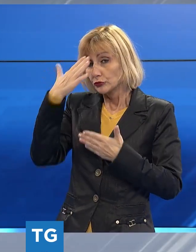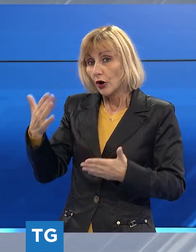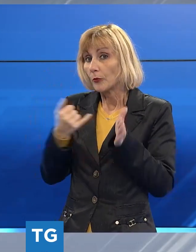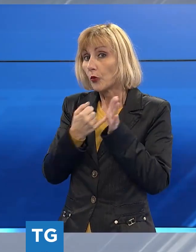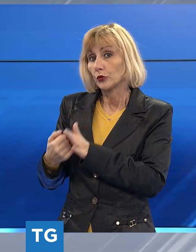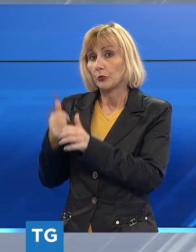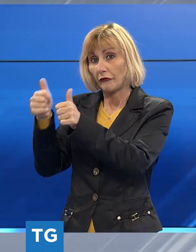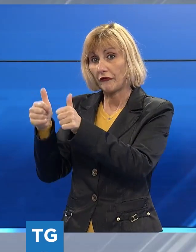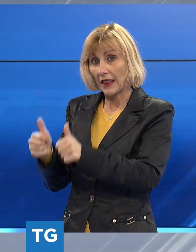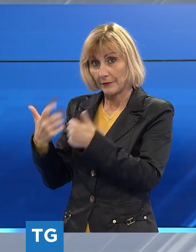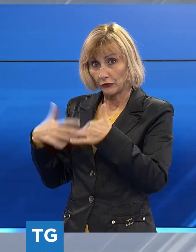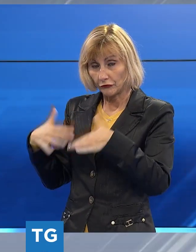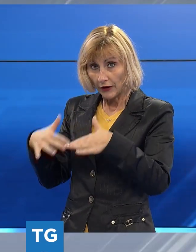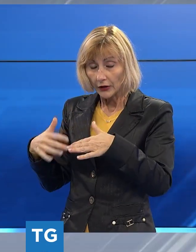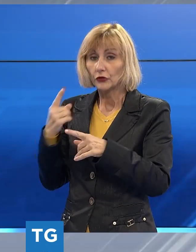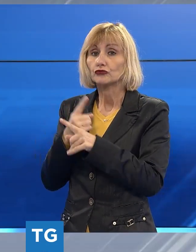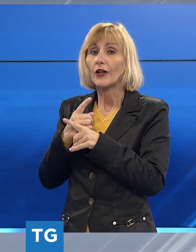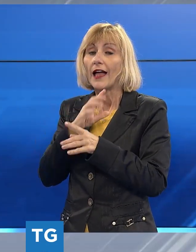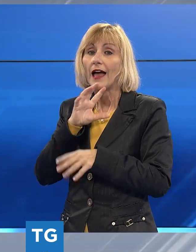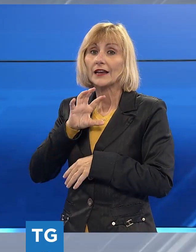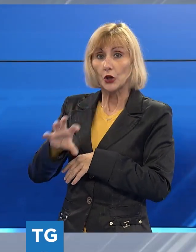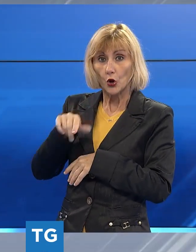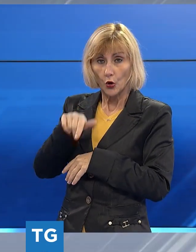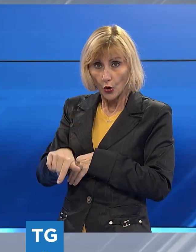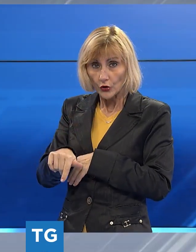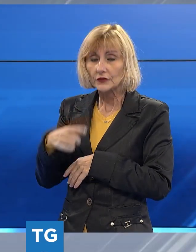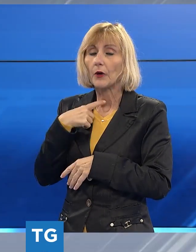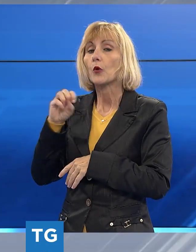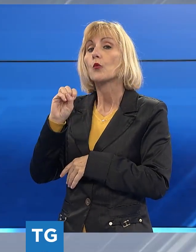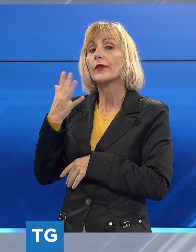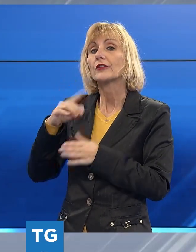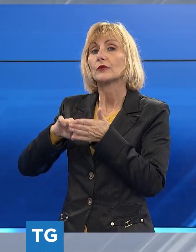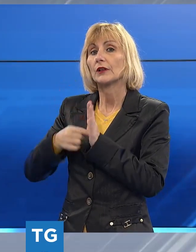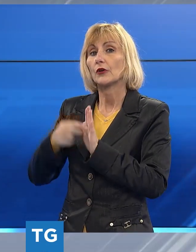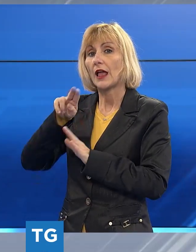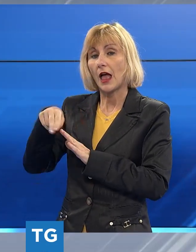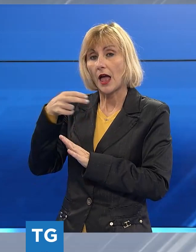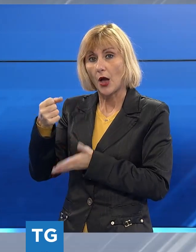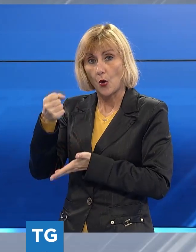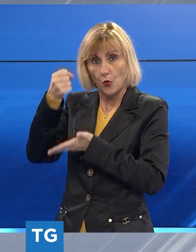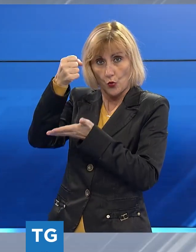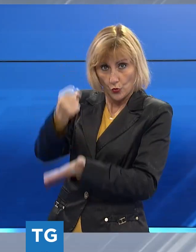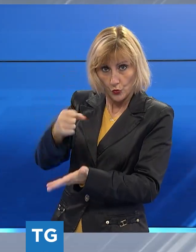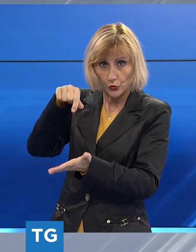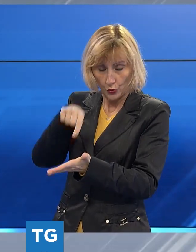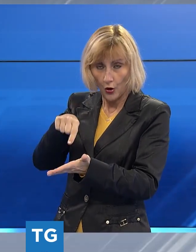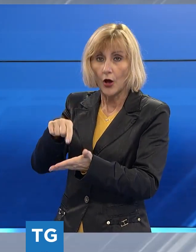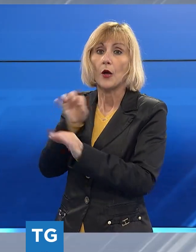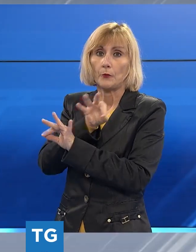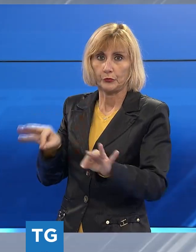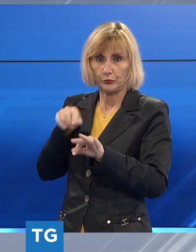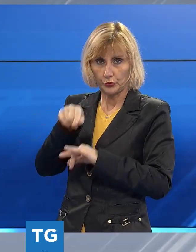che ci sono stati dentro. Ci sono già 15 milioni di euro stanziati, che erano in parte Pius, in parte Risorse Nuove, che ha messo l'amministrazione,